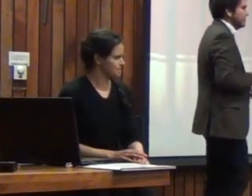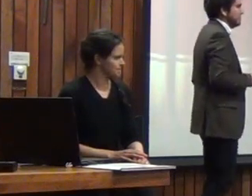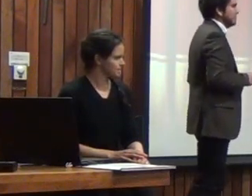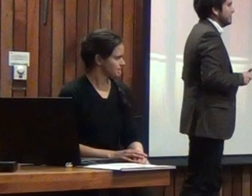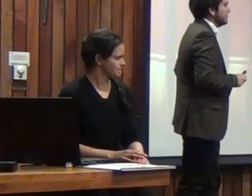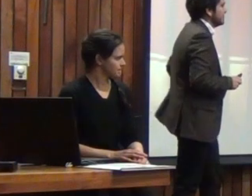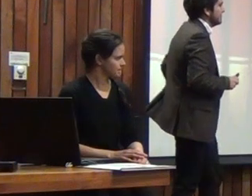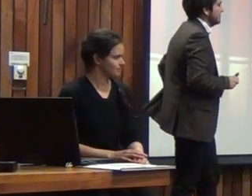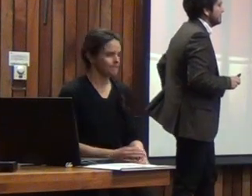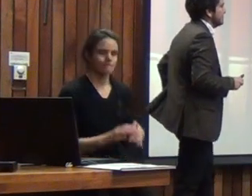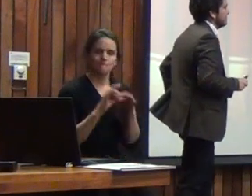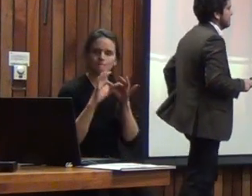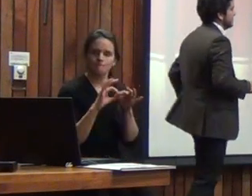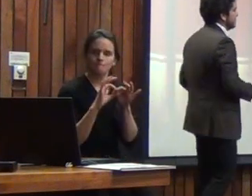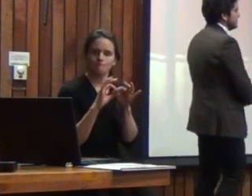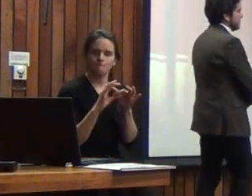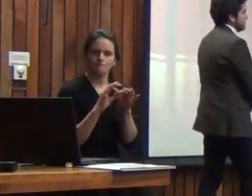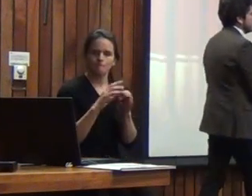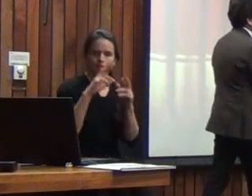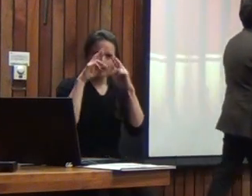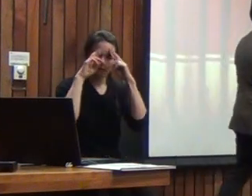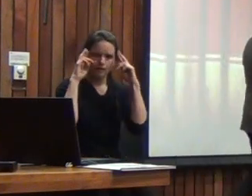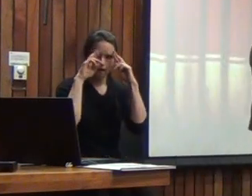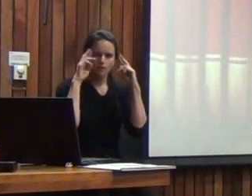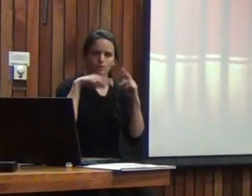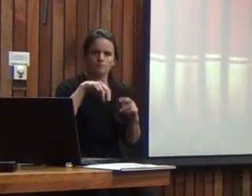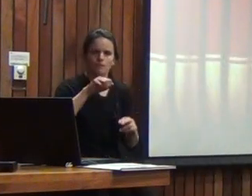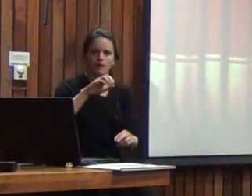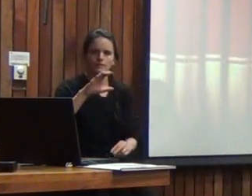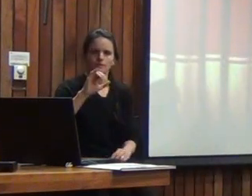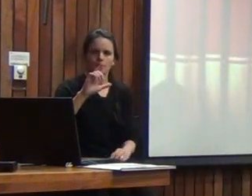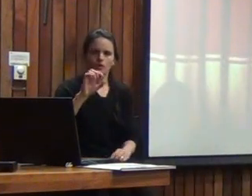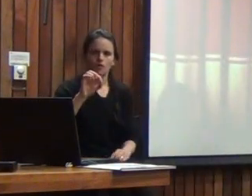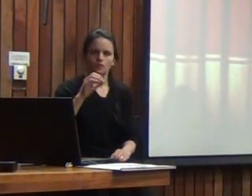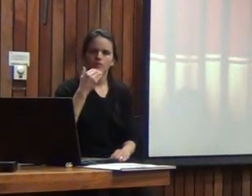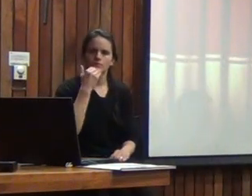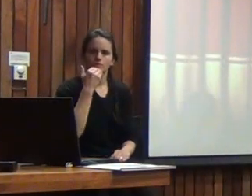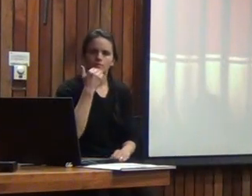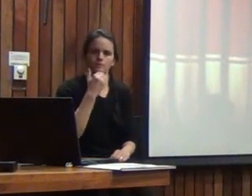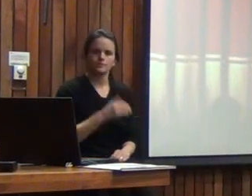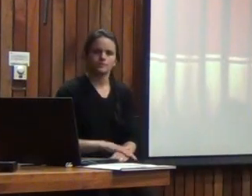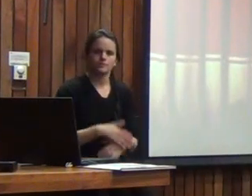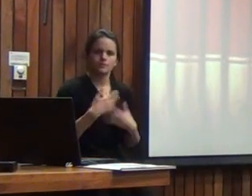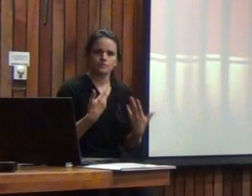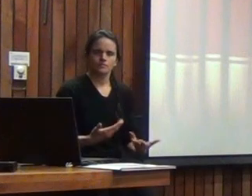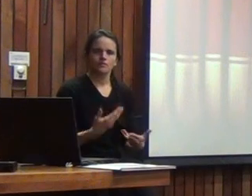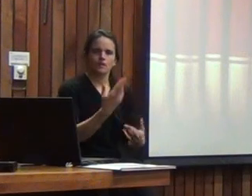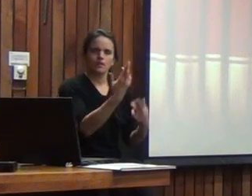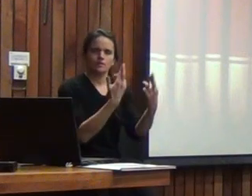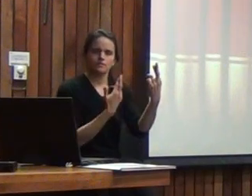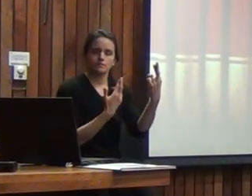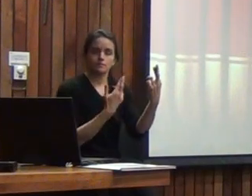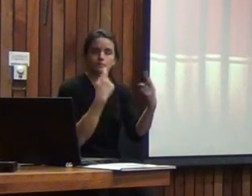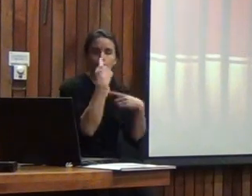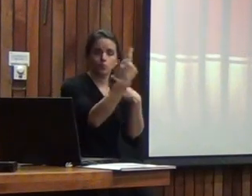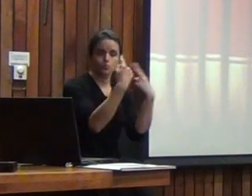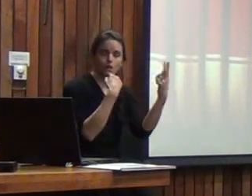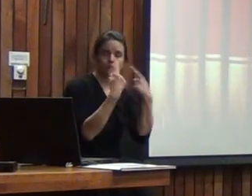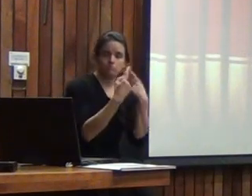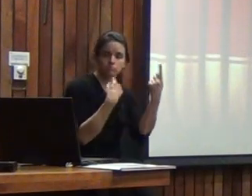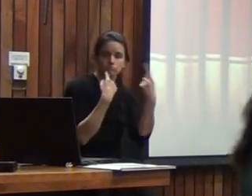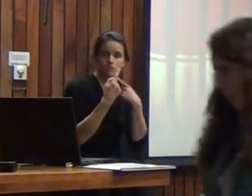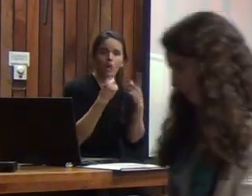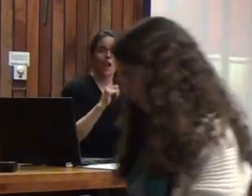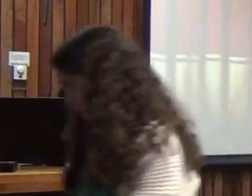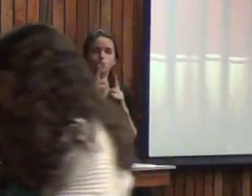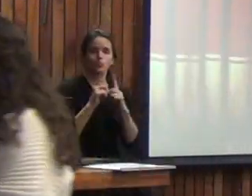muchas gracias a Ricardo Rosas y a Marcelo Pizarro vamos a pasar a responder distintas preguntas algunas nos han